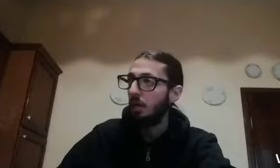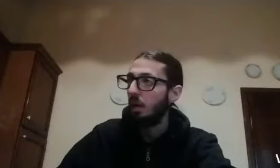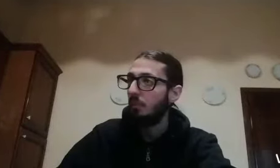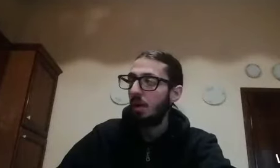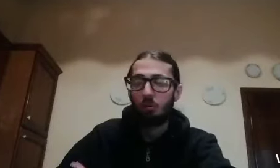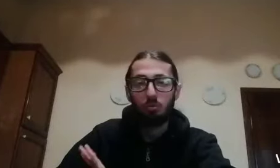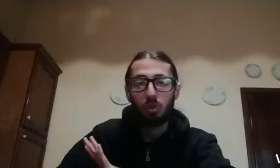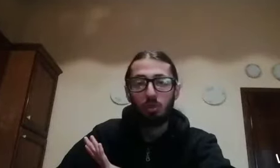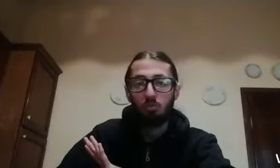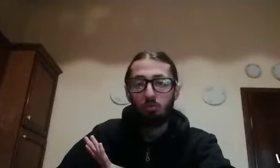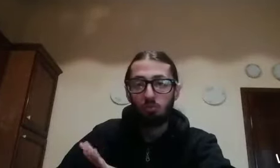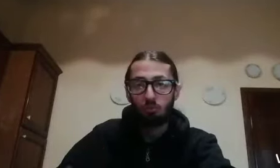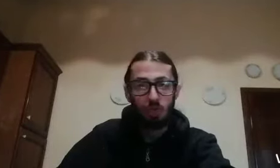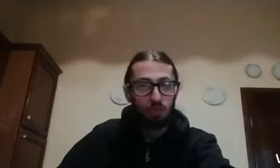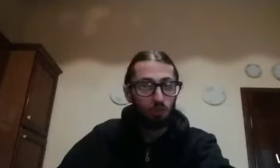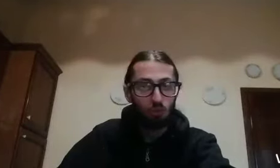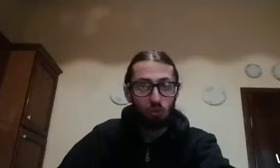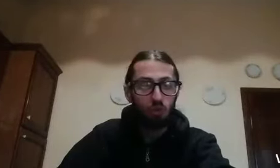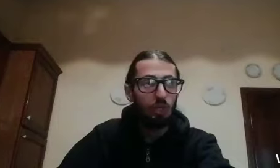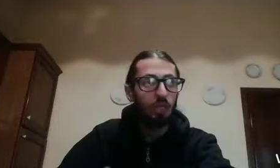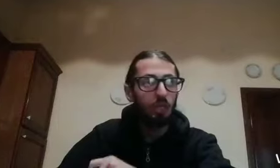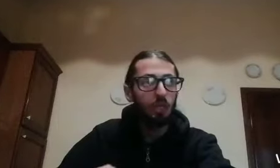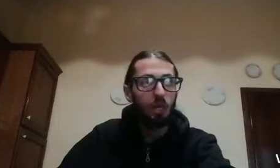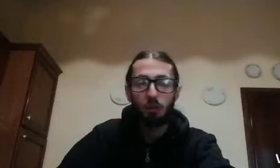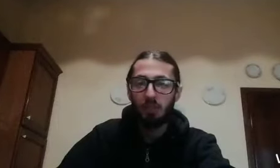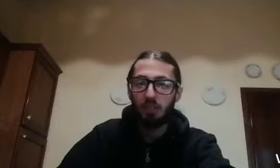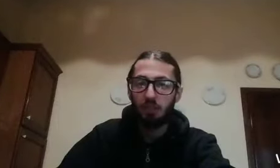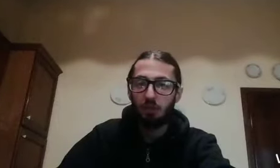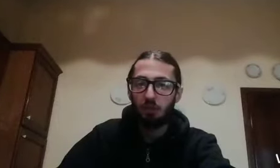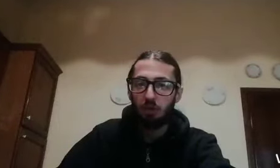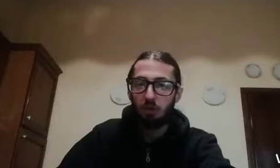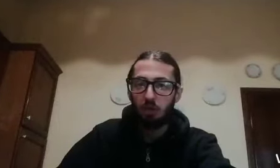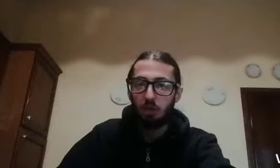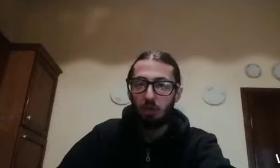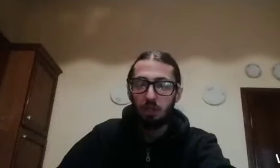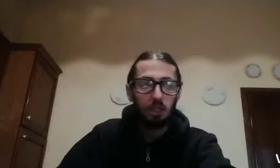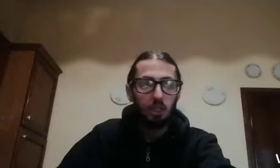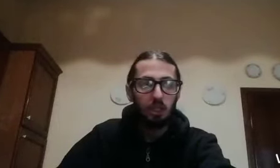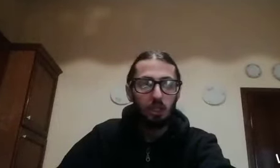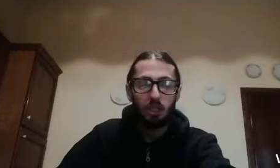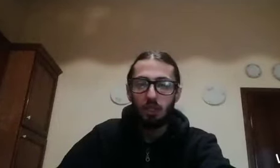ma abbiamo avuto una discussione al mattino e